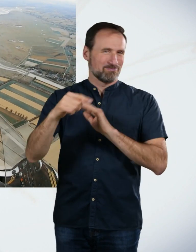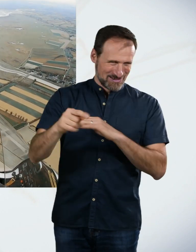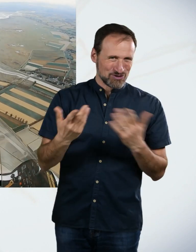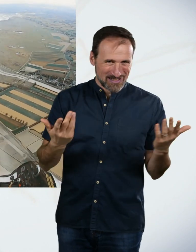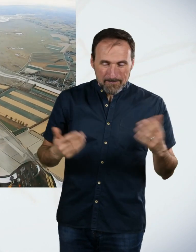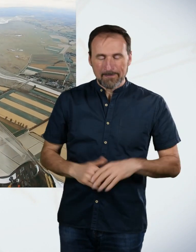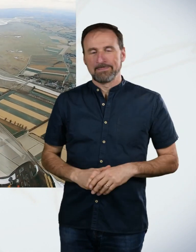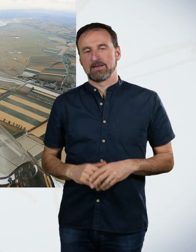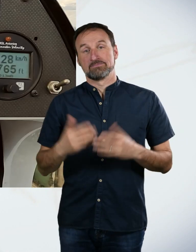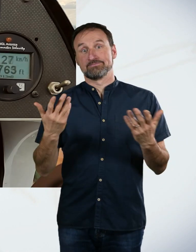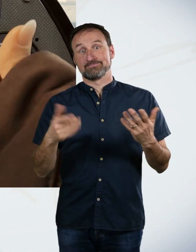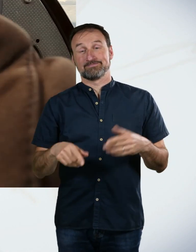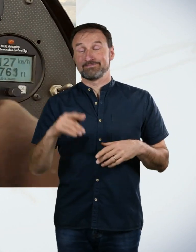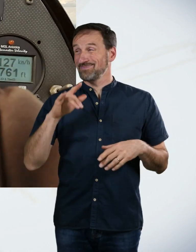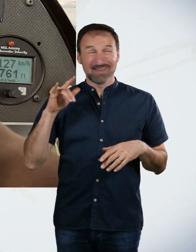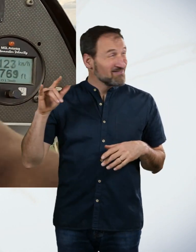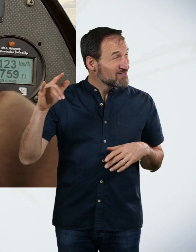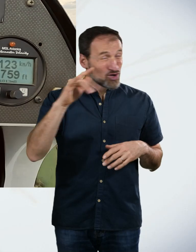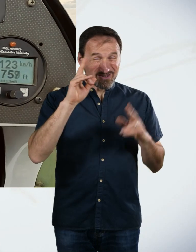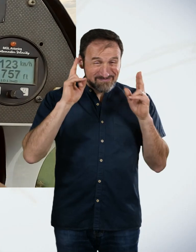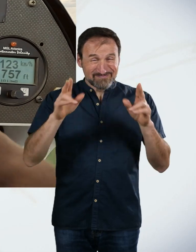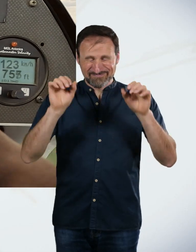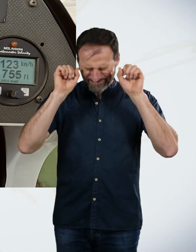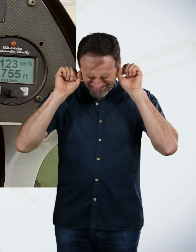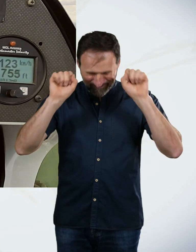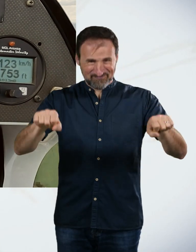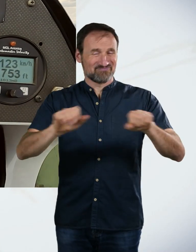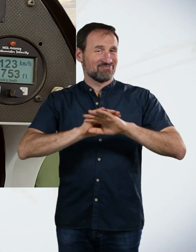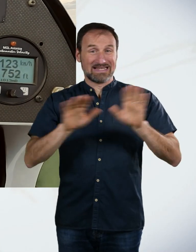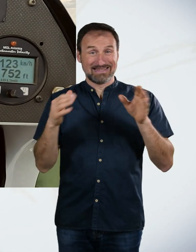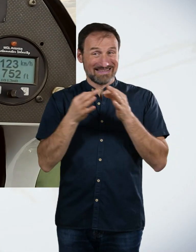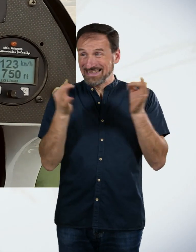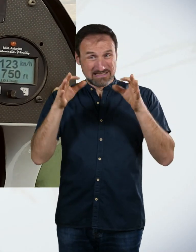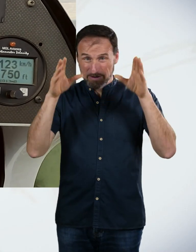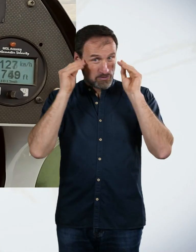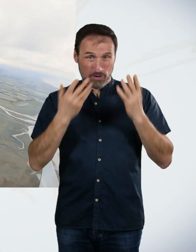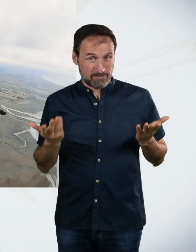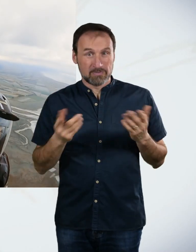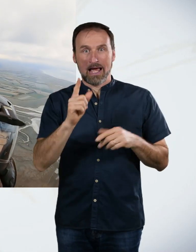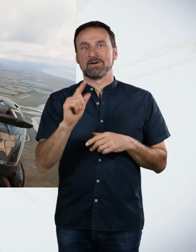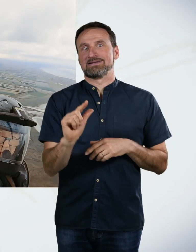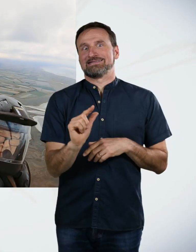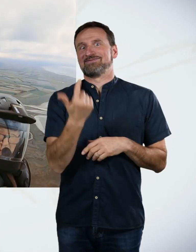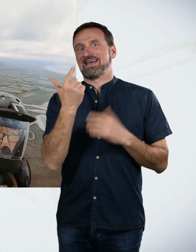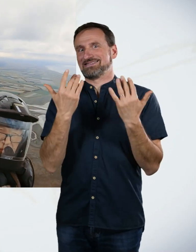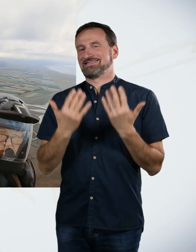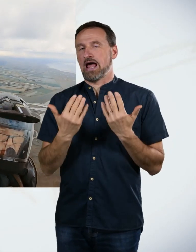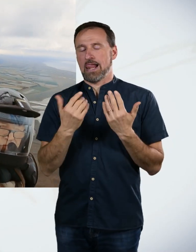Und habe von diesem Flug einfach gar nichts mitbekommen. Aber die zweite Zahl habe ich rausbekommen. Ich war extrem